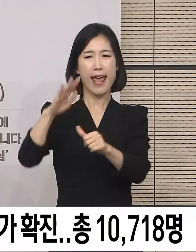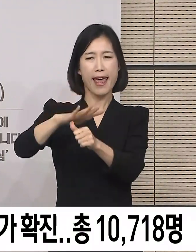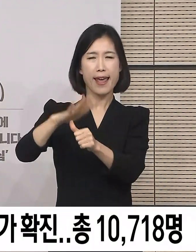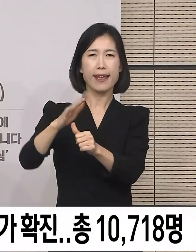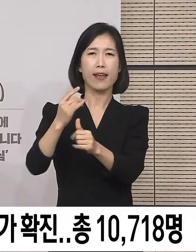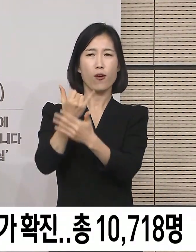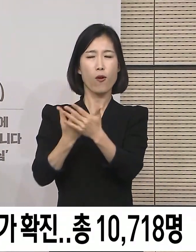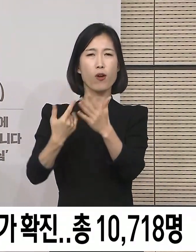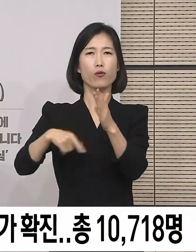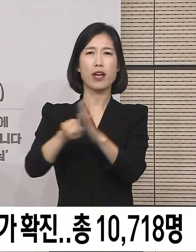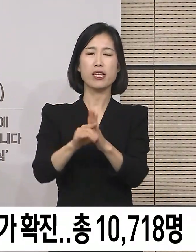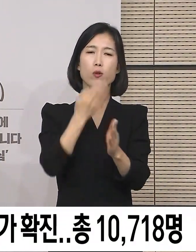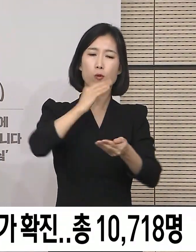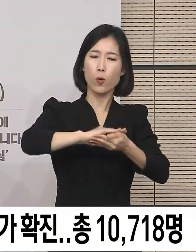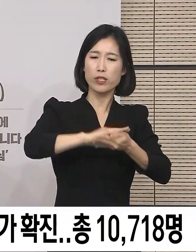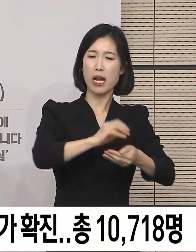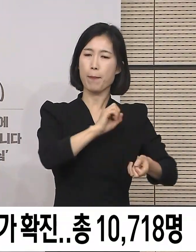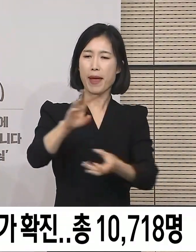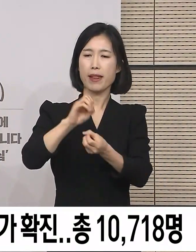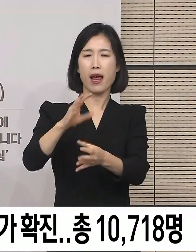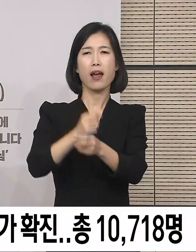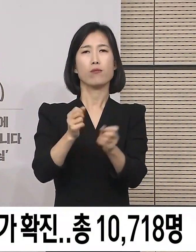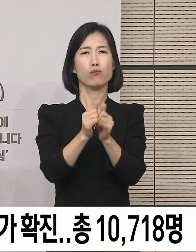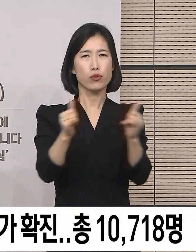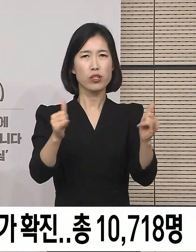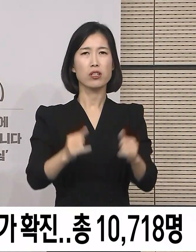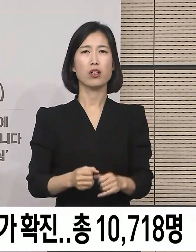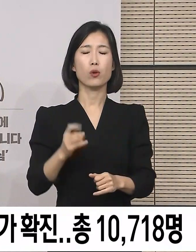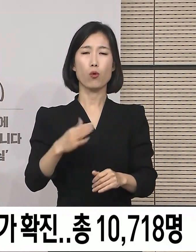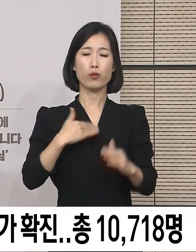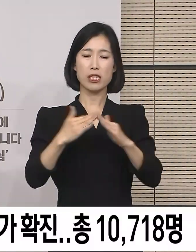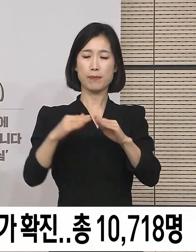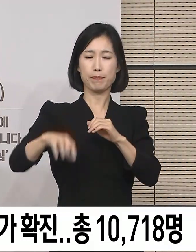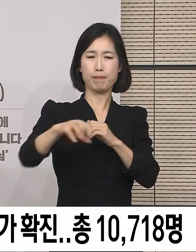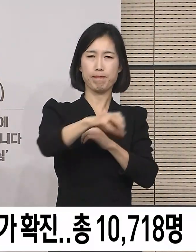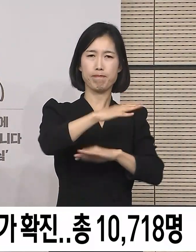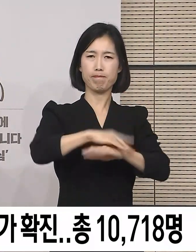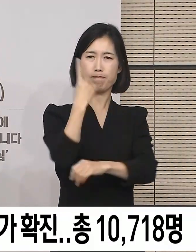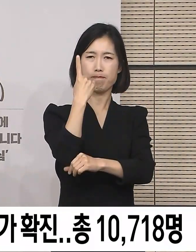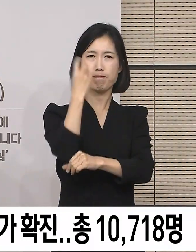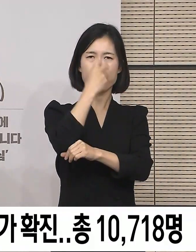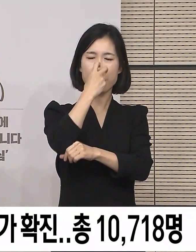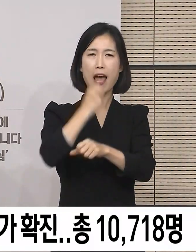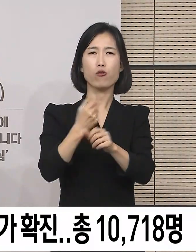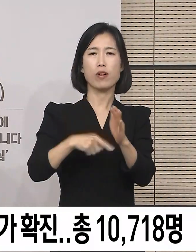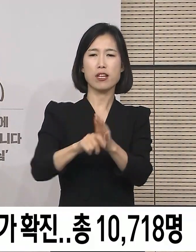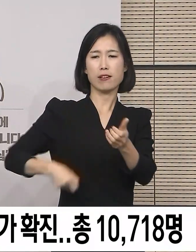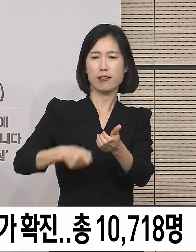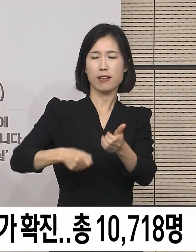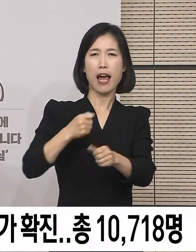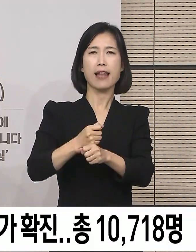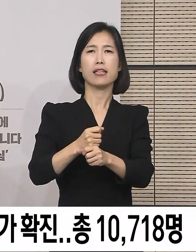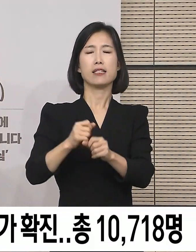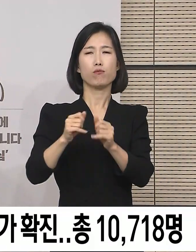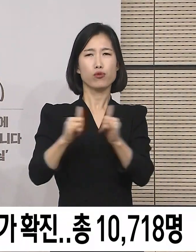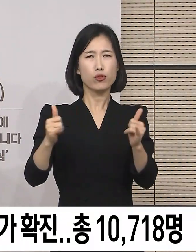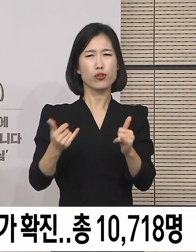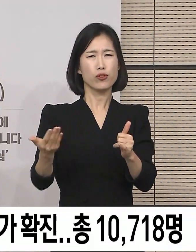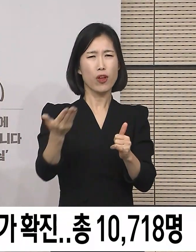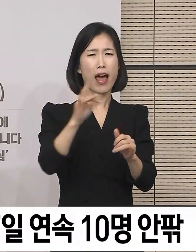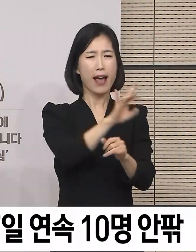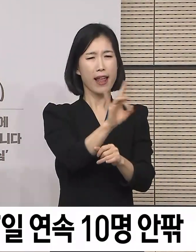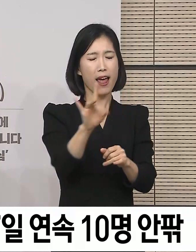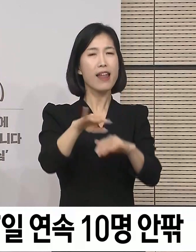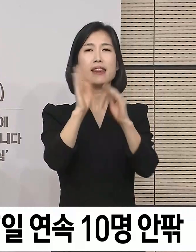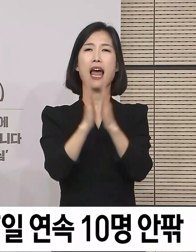주민들과 시민단체 여러분, 우리 지역은 내가 지킨다는 사명감으로 소독 봉사에 나서주시는 방역업체 관계자분들까지